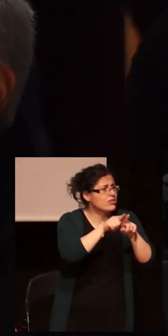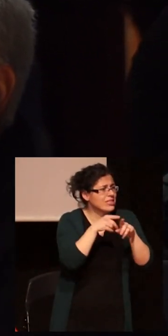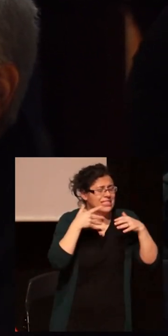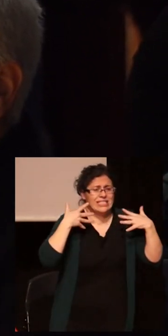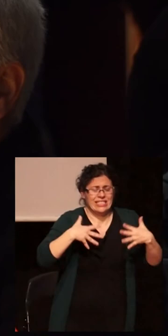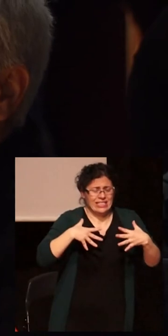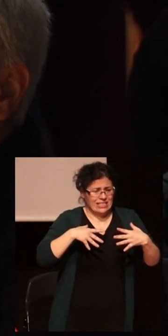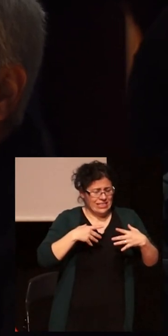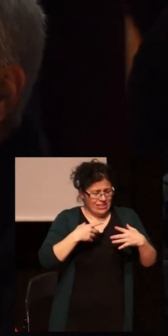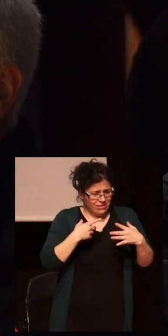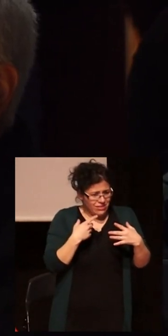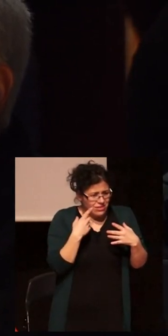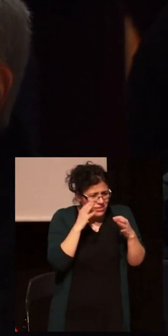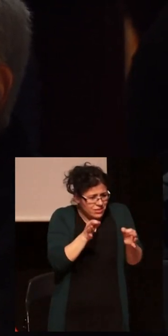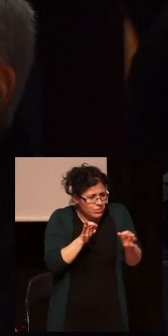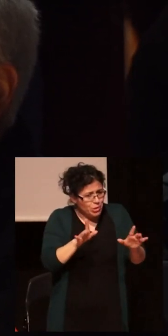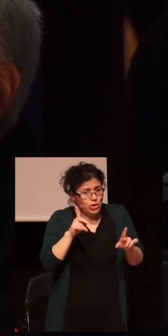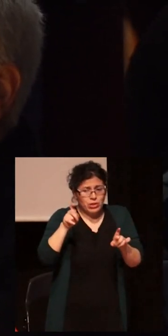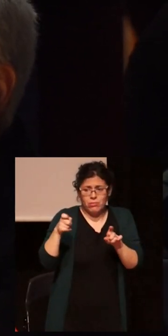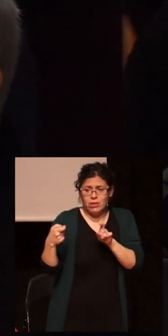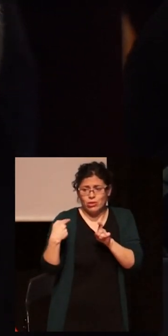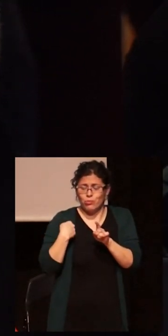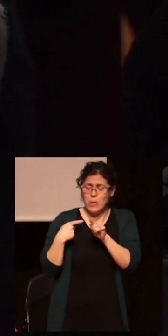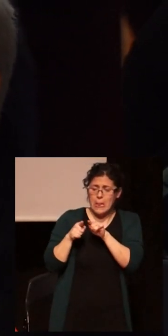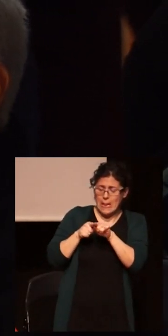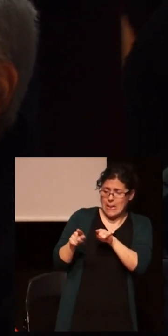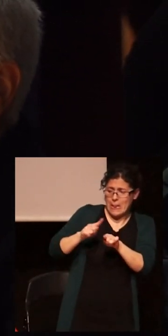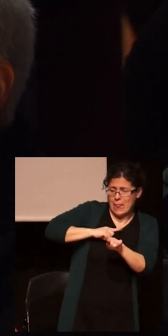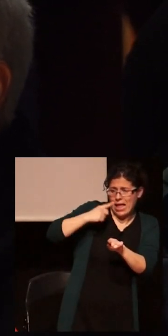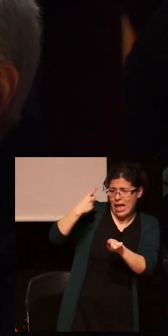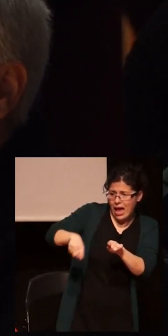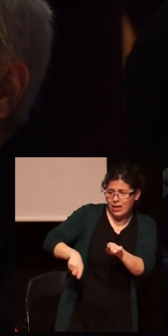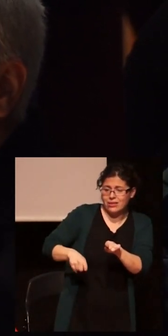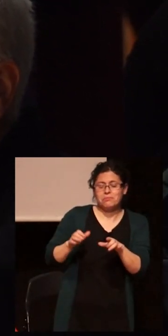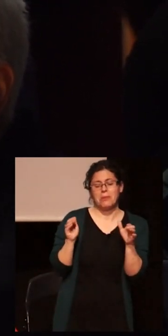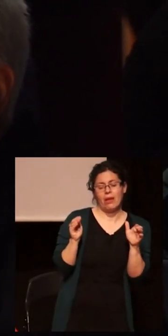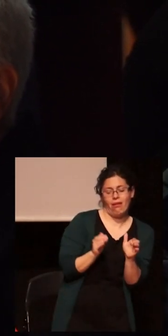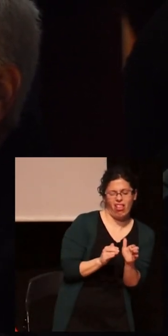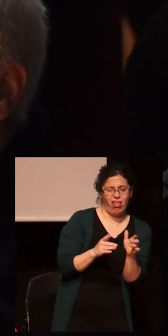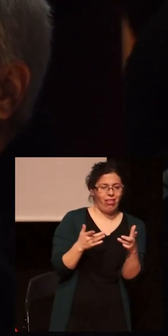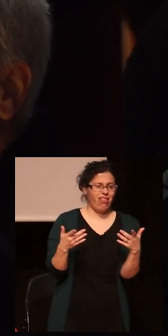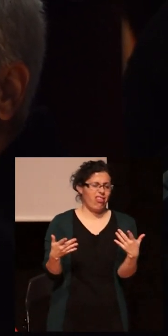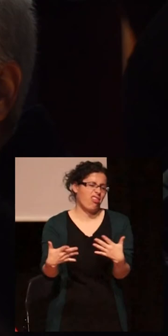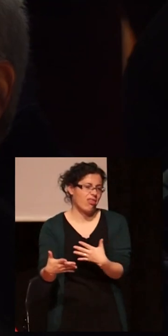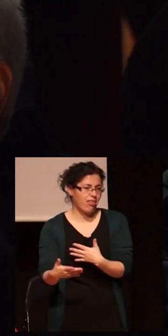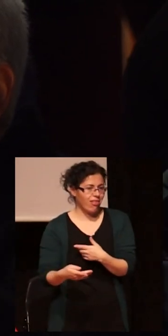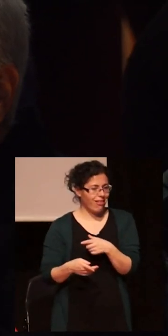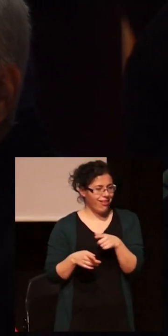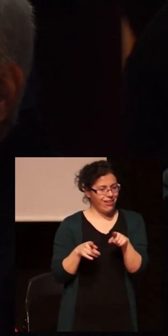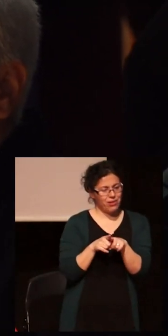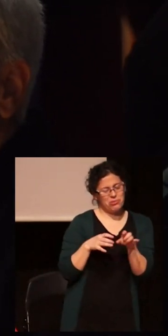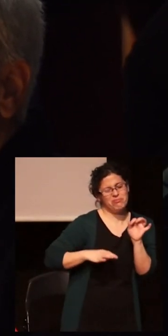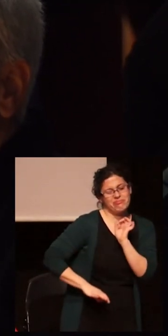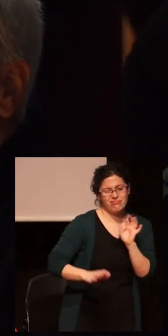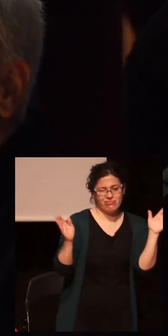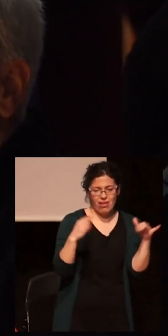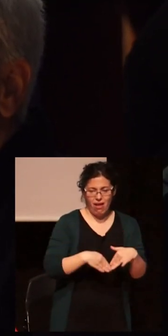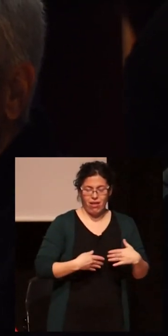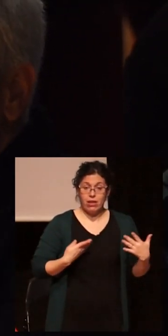necesarios, pero también están cuestionados porque es como, bueno, sois minoritarias, la atención que estáis dando es, ¿vale? Y es, bueno, pues